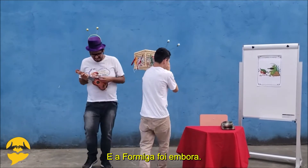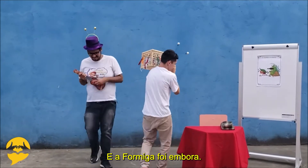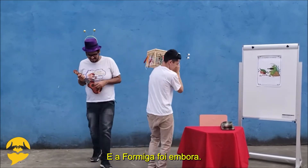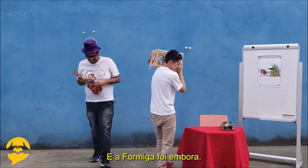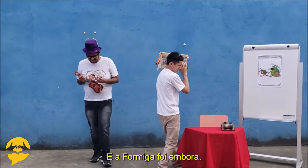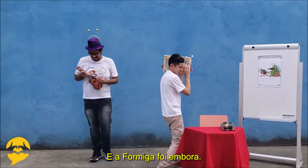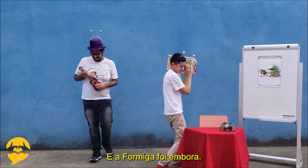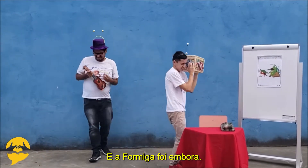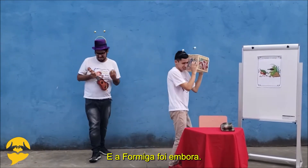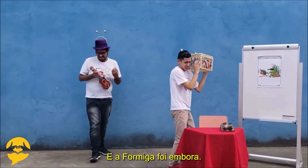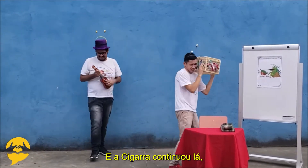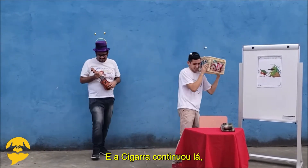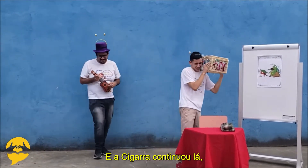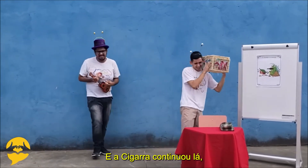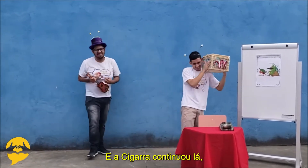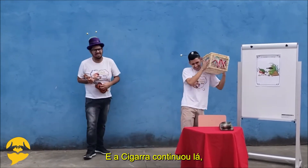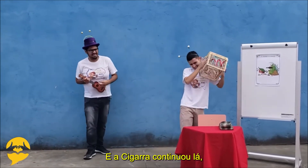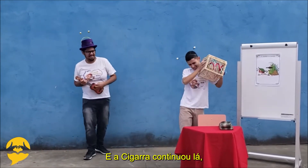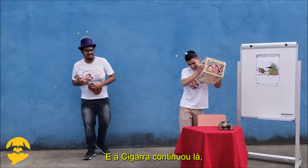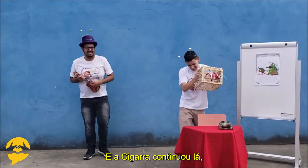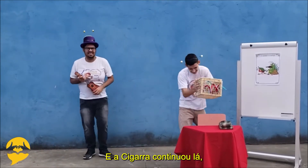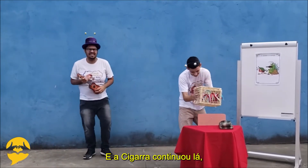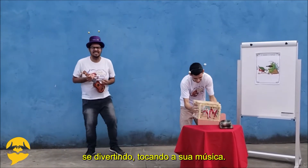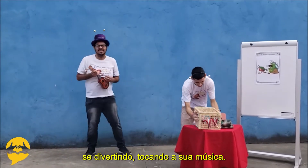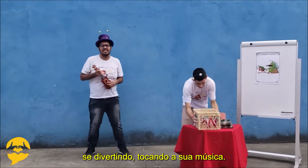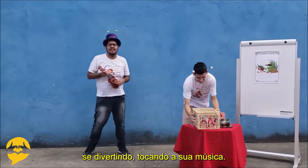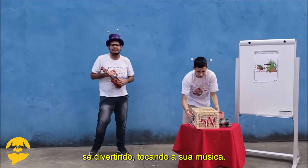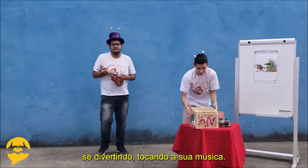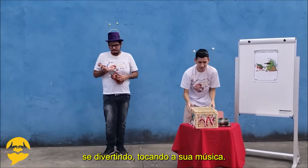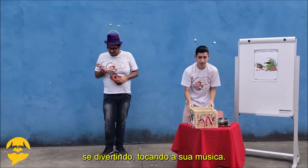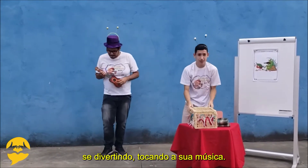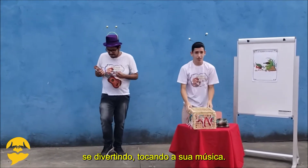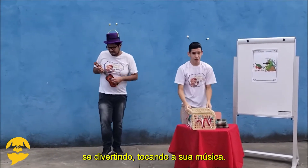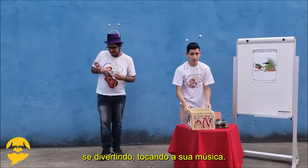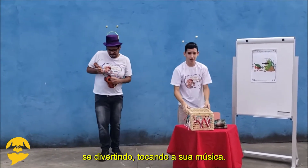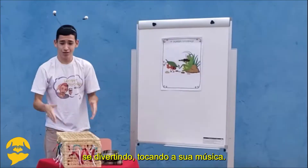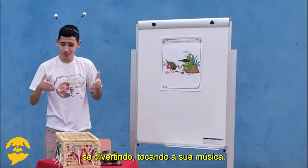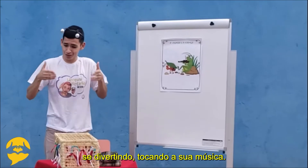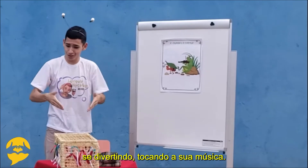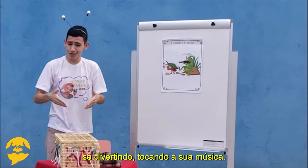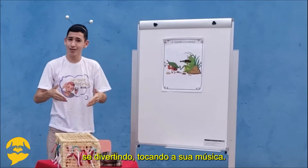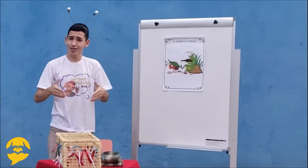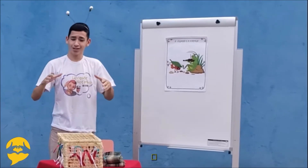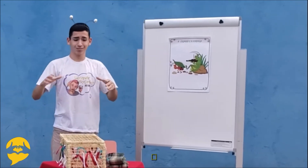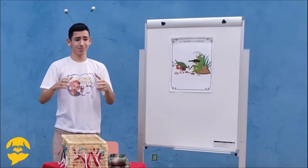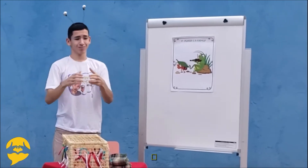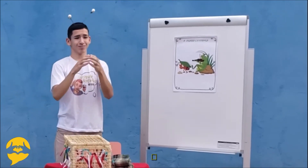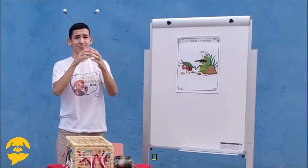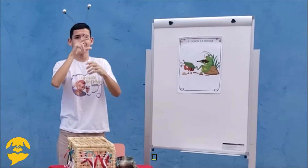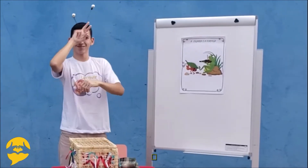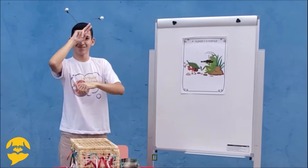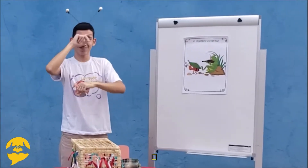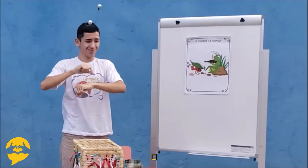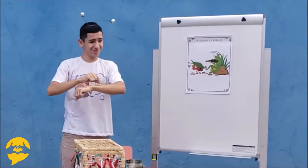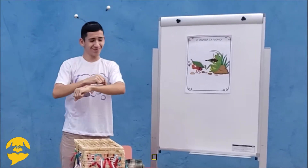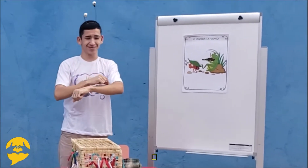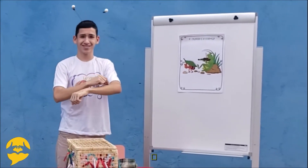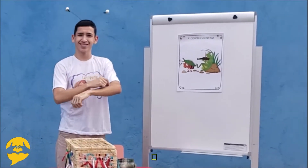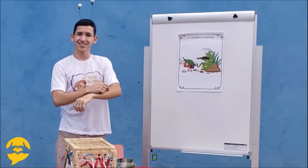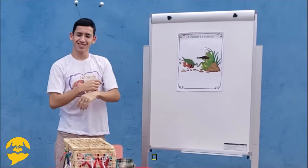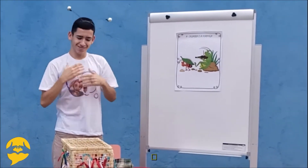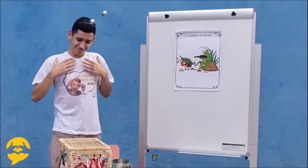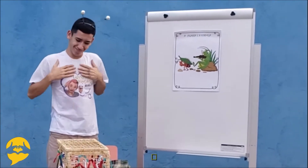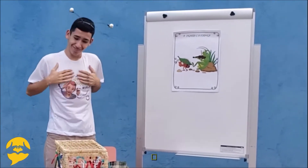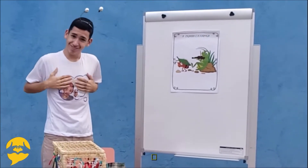formiga foi embora. E a cigarra continuou lá, se divertindo, tocando a sua música. Pedro colocou o baú em cima da mesa,